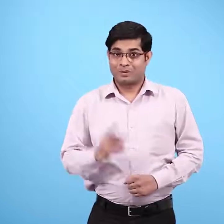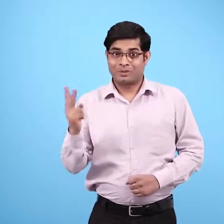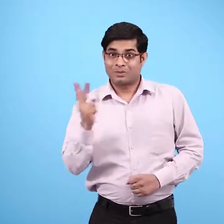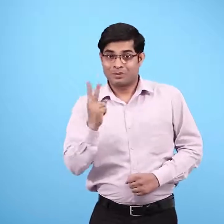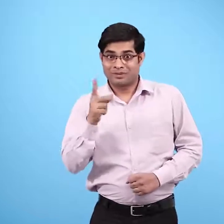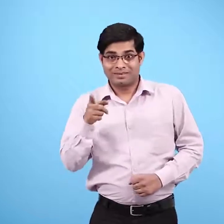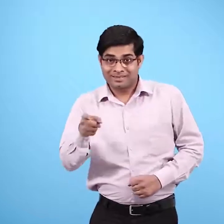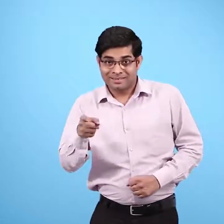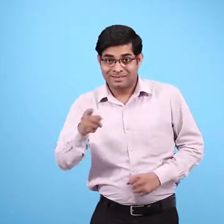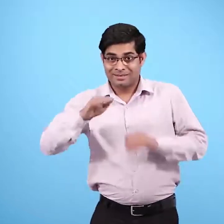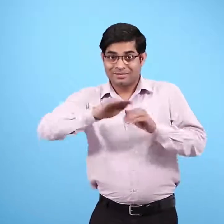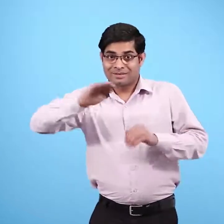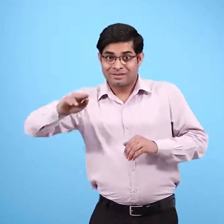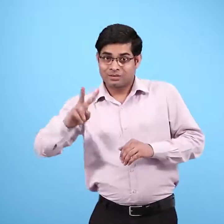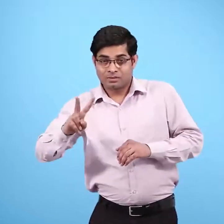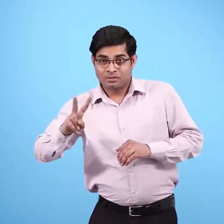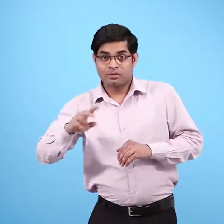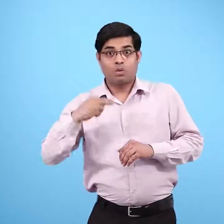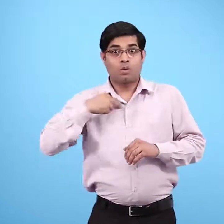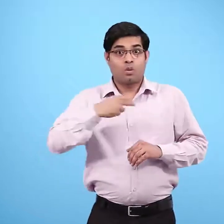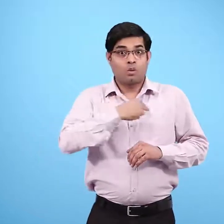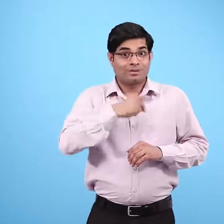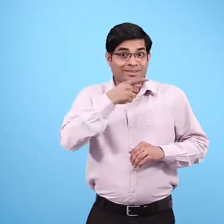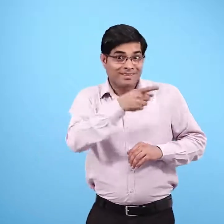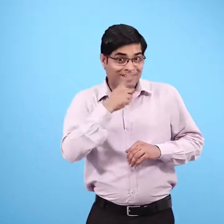दोनु बच्चों से डॉक्टर अपणना ने बातचीत की